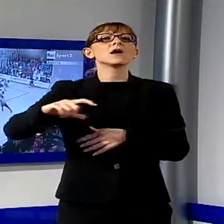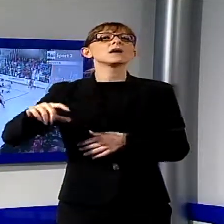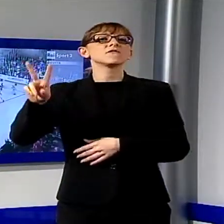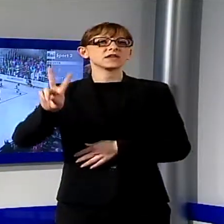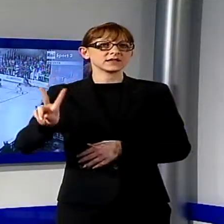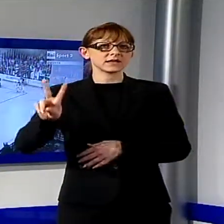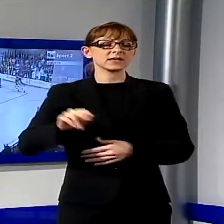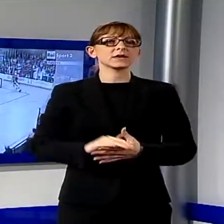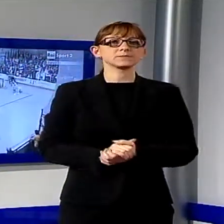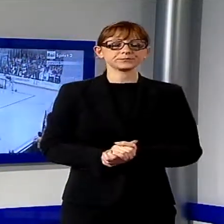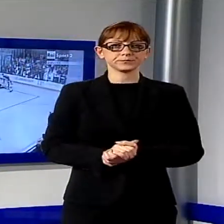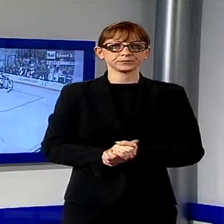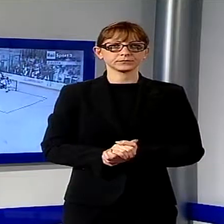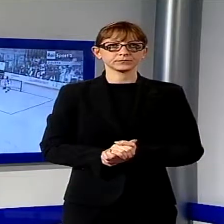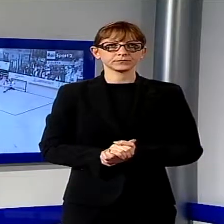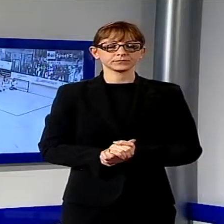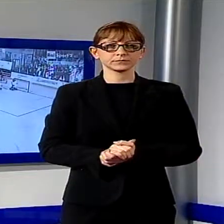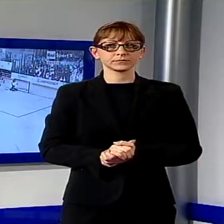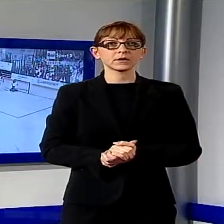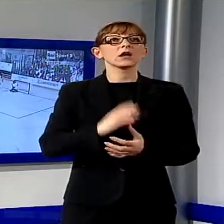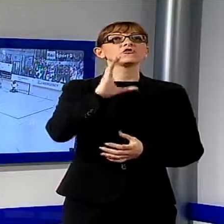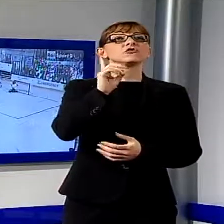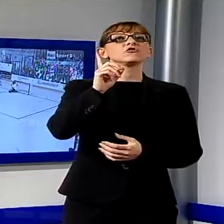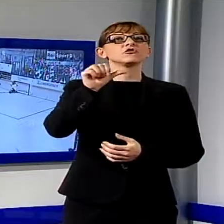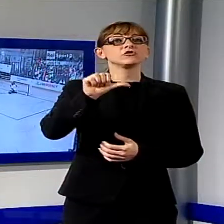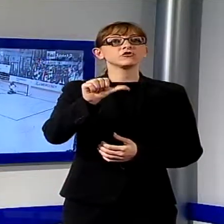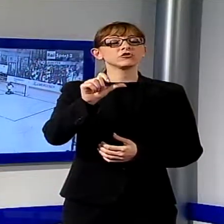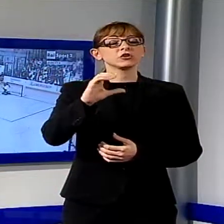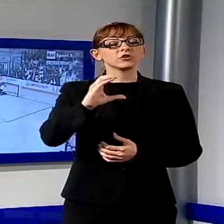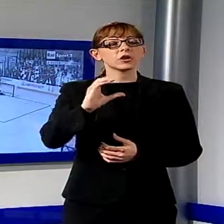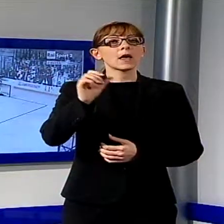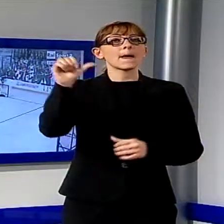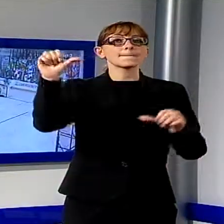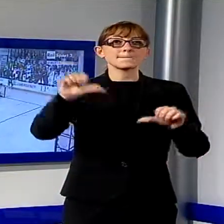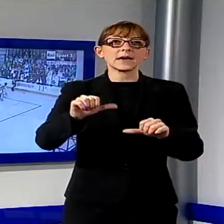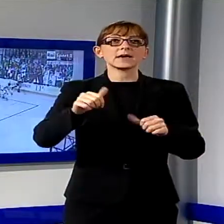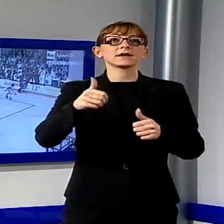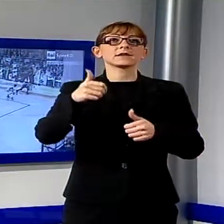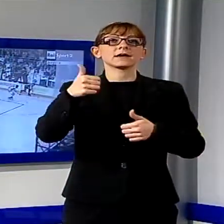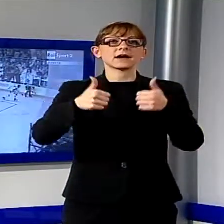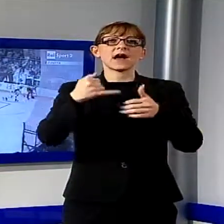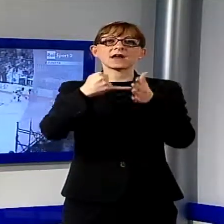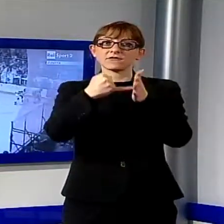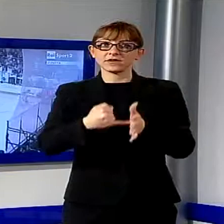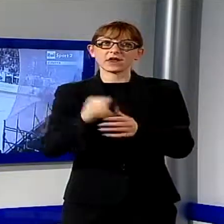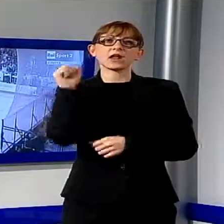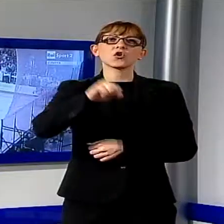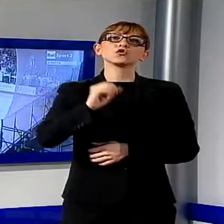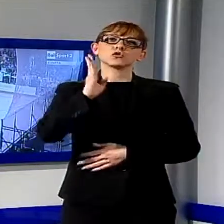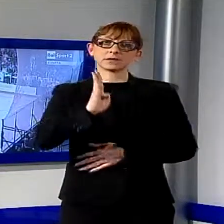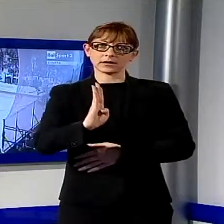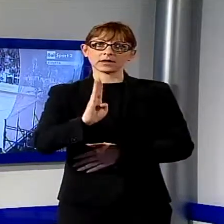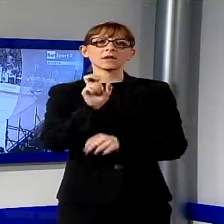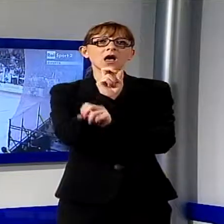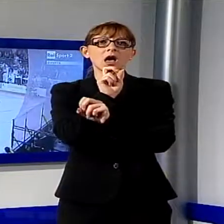arriva al Golden Goal, Cgc perde la finale di Coppa Italia con Breganze, ma lancia un segnale alle avversarie per il